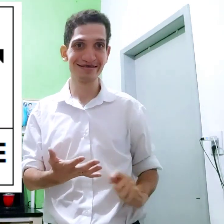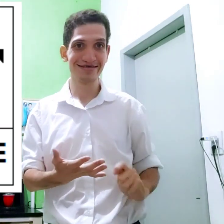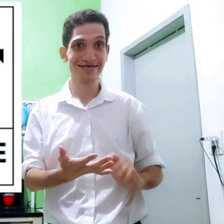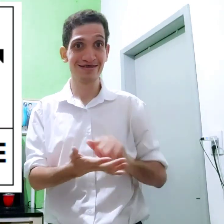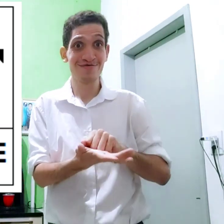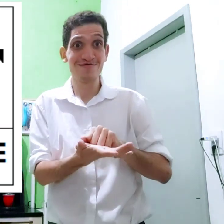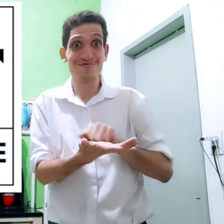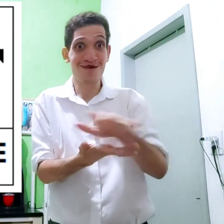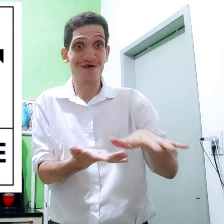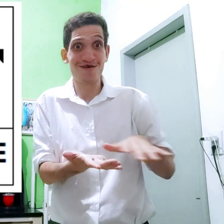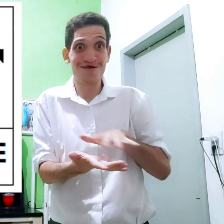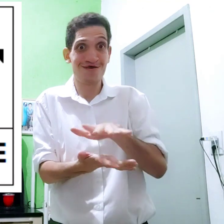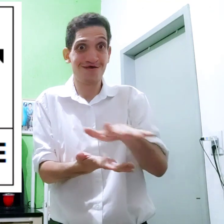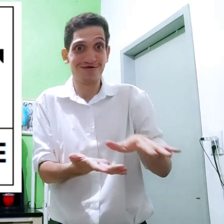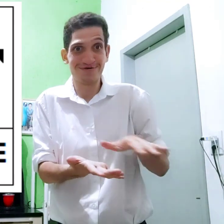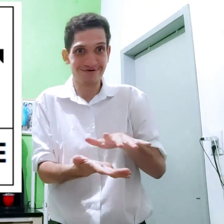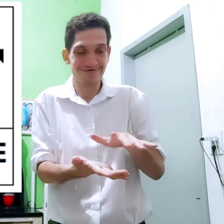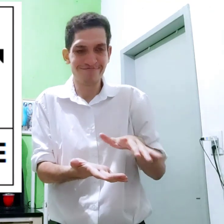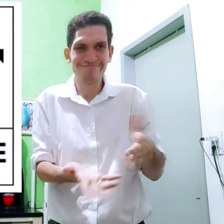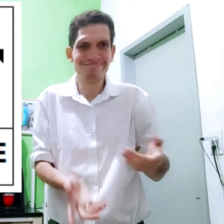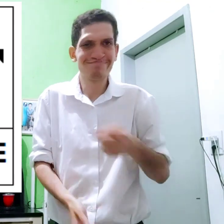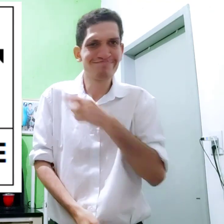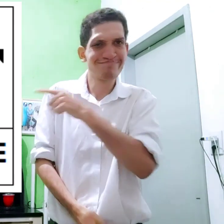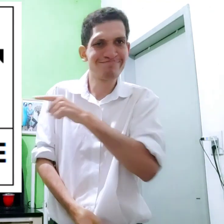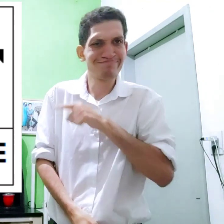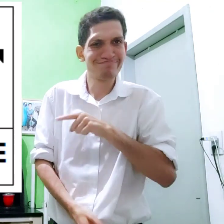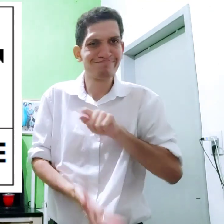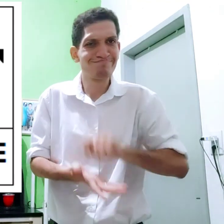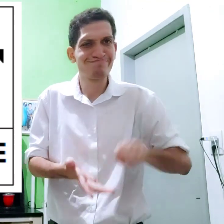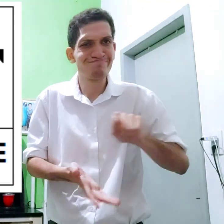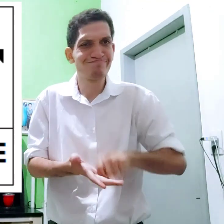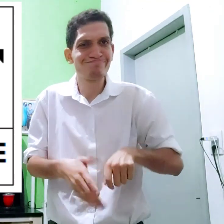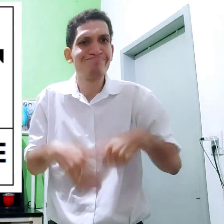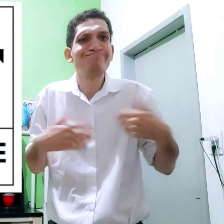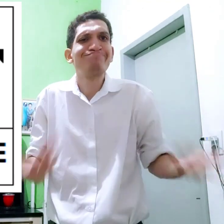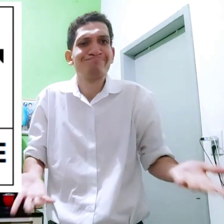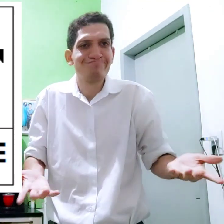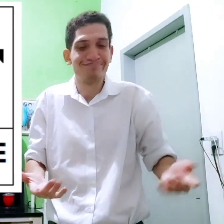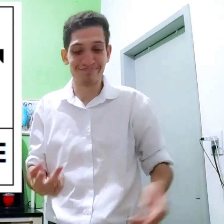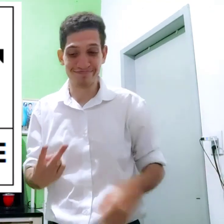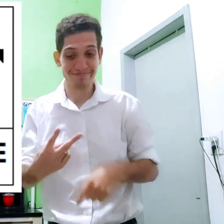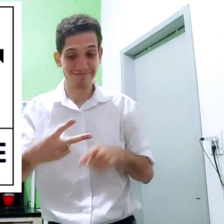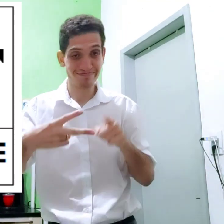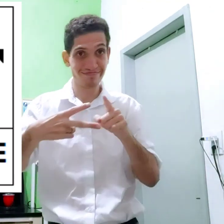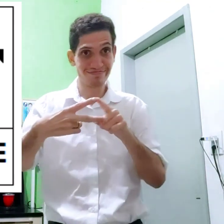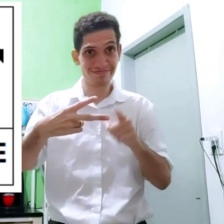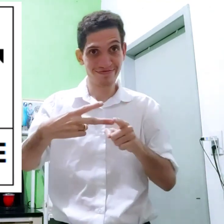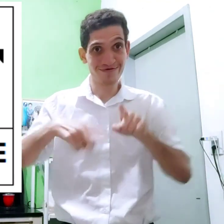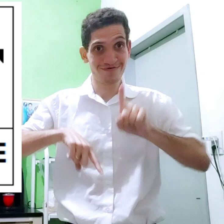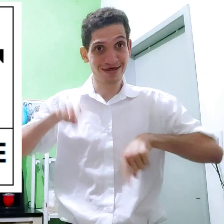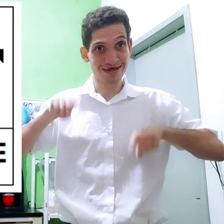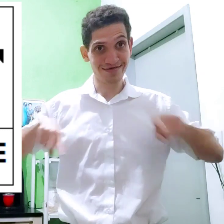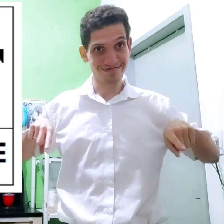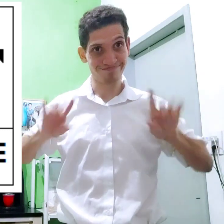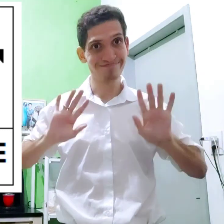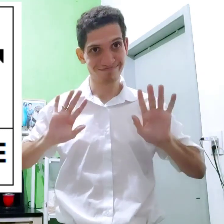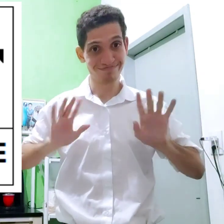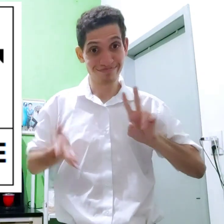LIBRAS ESCRITAS ESCRITAS E aqui? Tá escrito? Olha, o